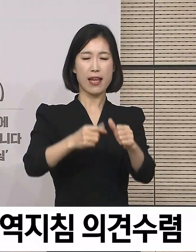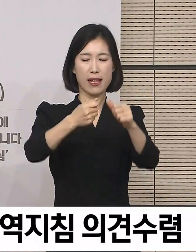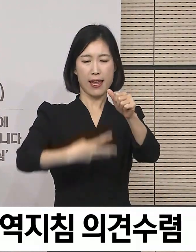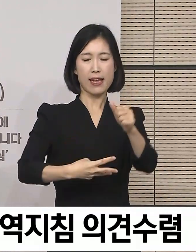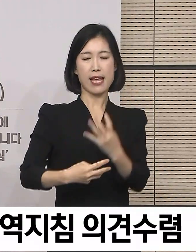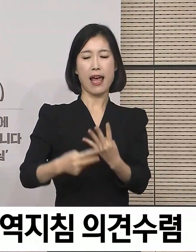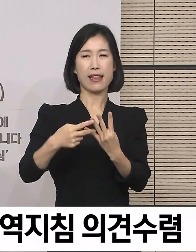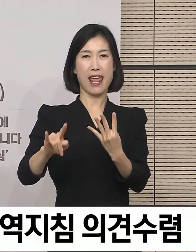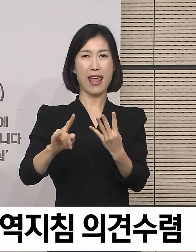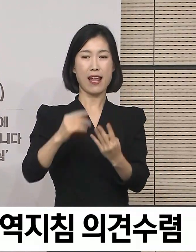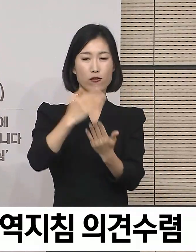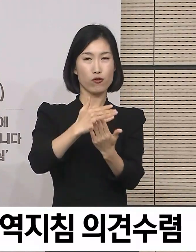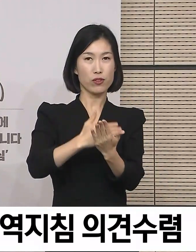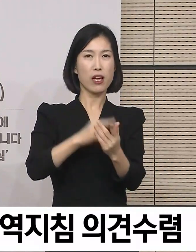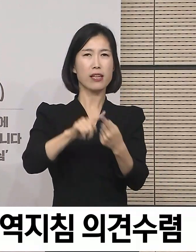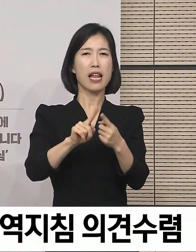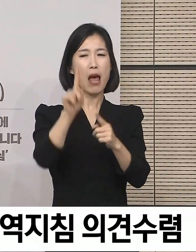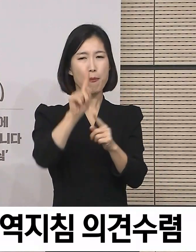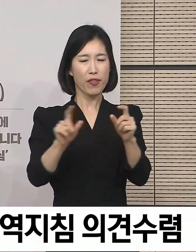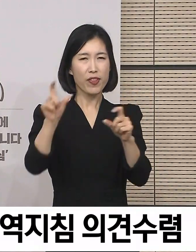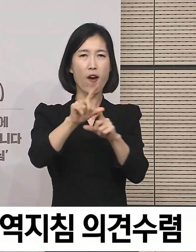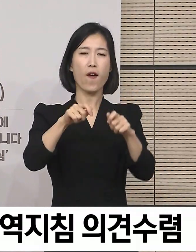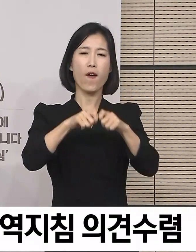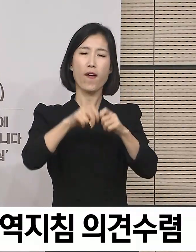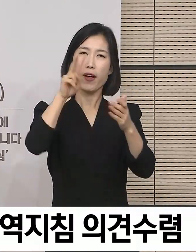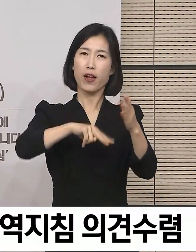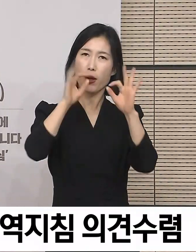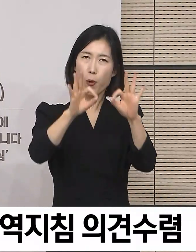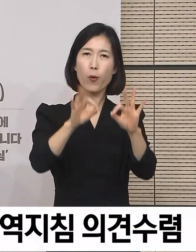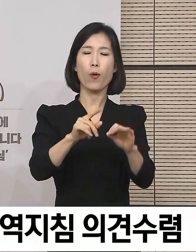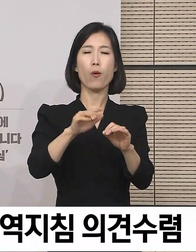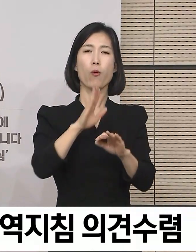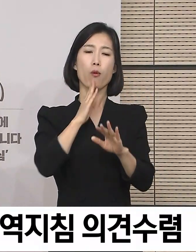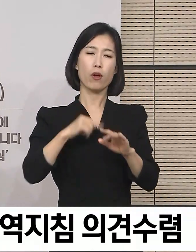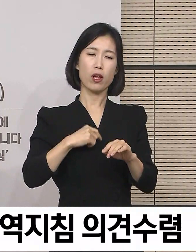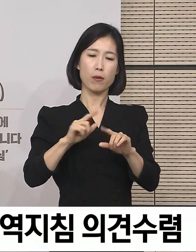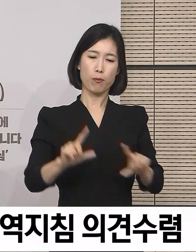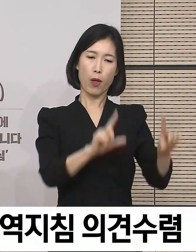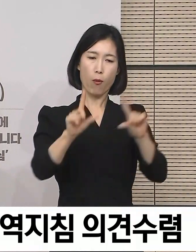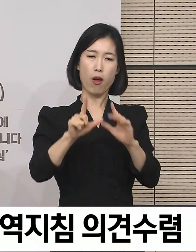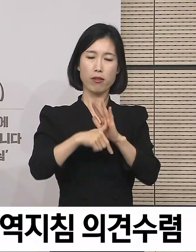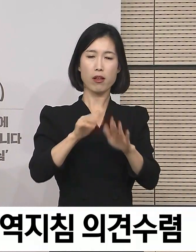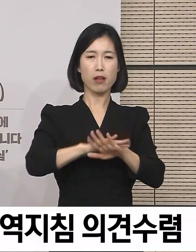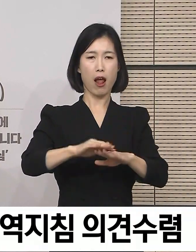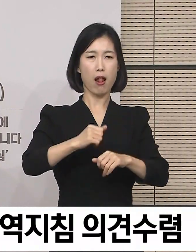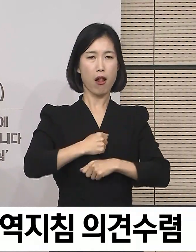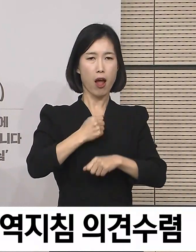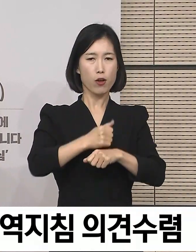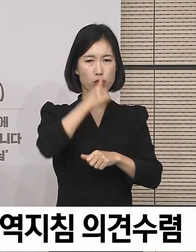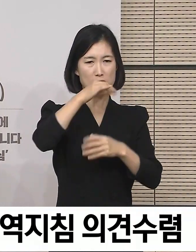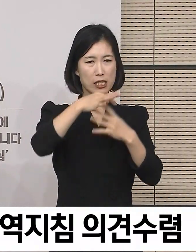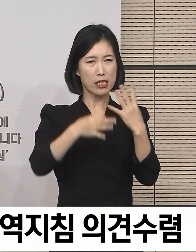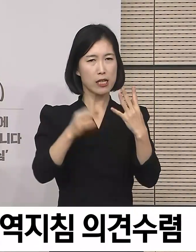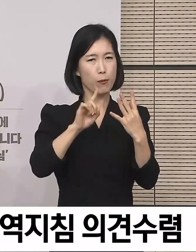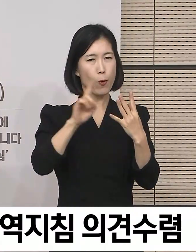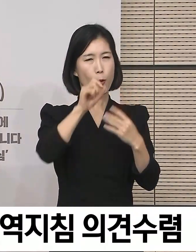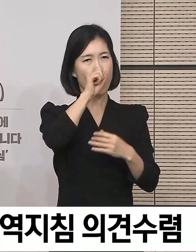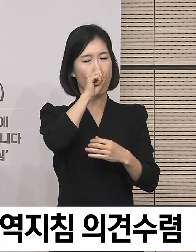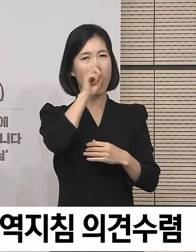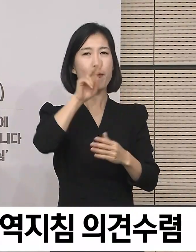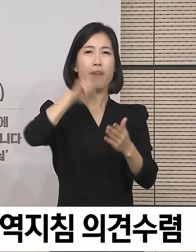대해서도 다시 한번 직접 살펴보시고 일상에서 실천할 수 있도록 충분히 숙지해 주실 것을 부탁드립니다.